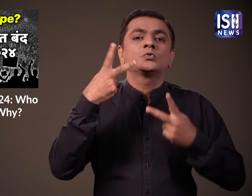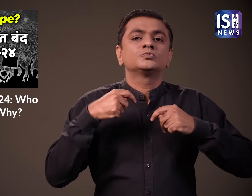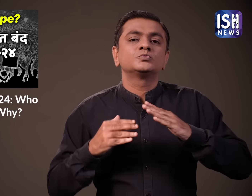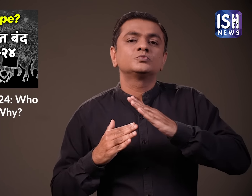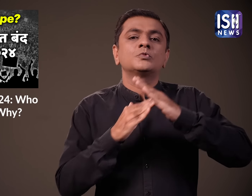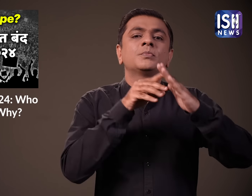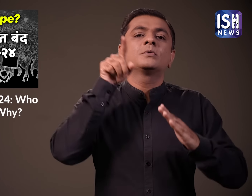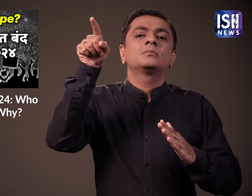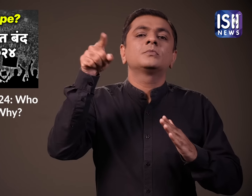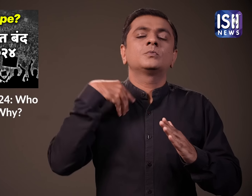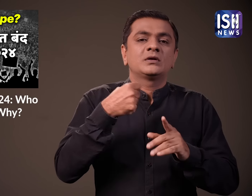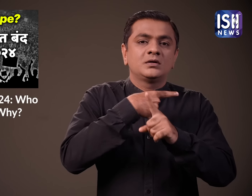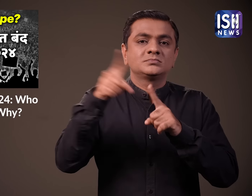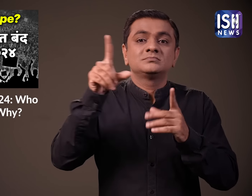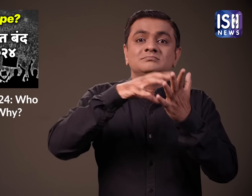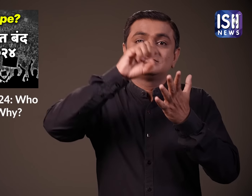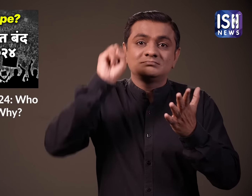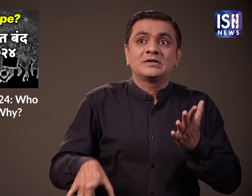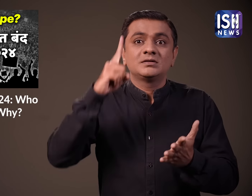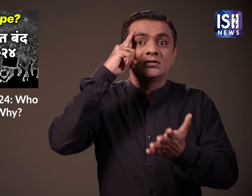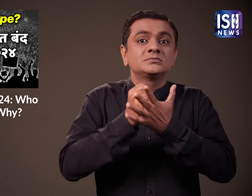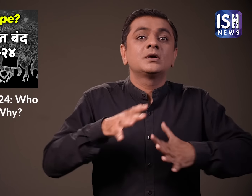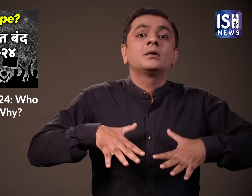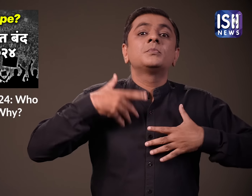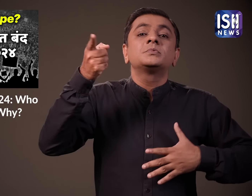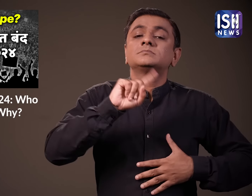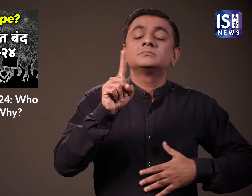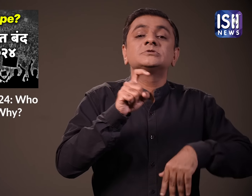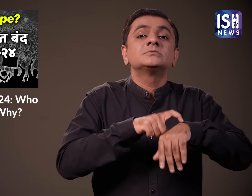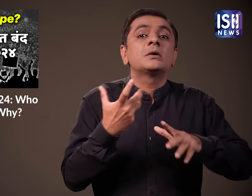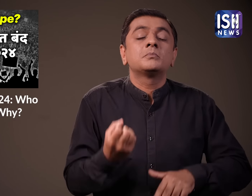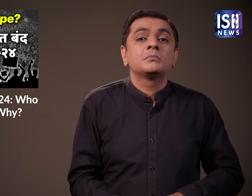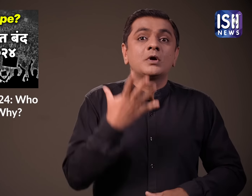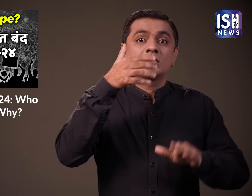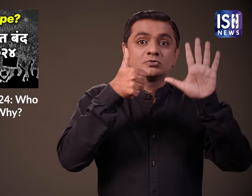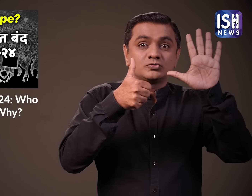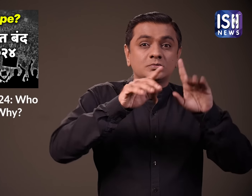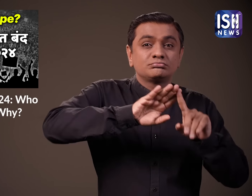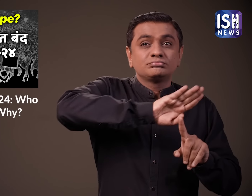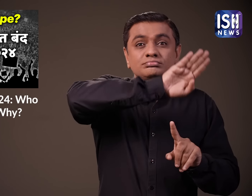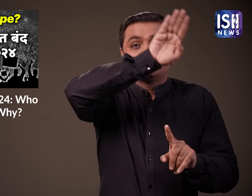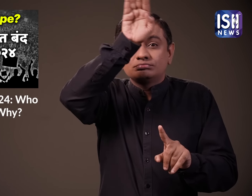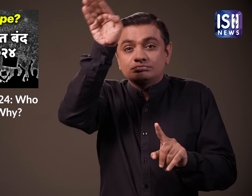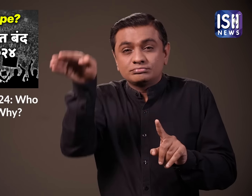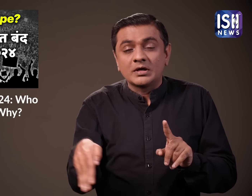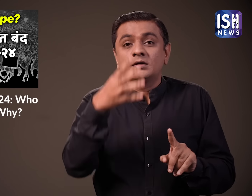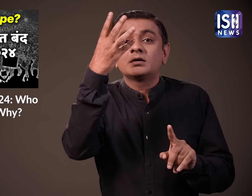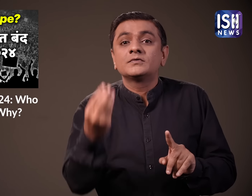विसुप्रीम कोट के फैसले का विरोध कर रहे है ये सुबर 6 बजे से शुरू होकर शाम 6 बजे तक